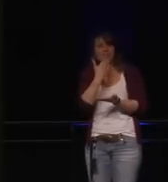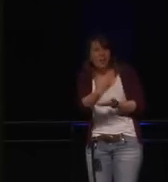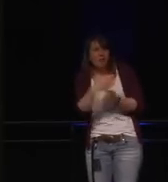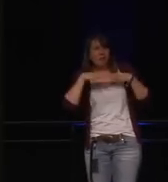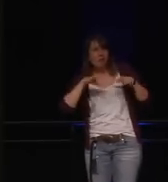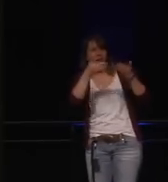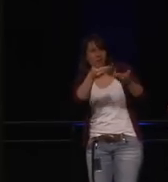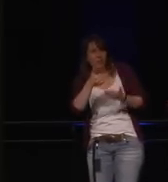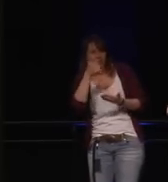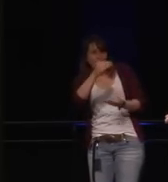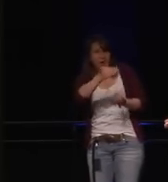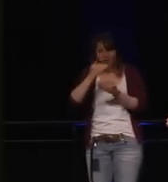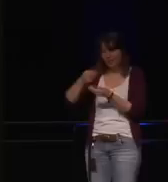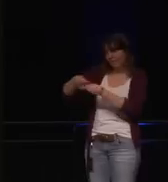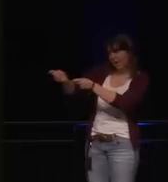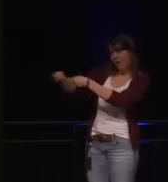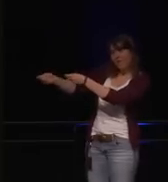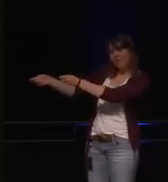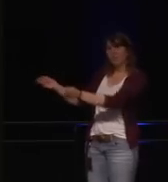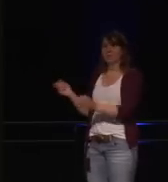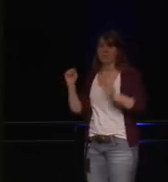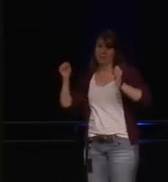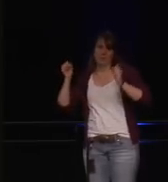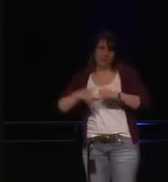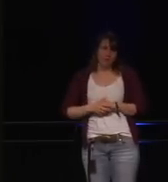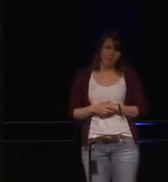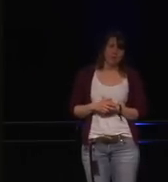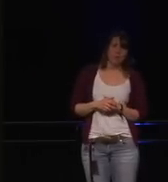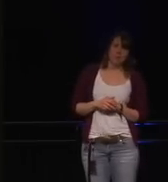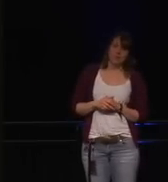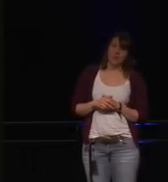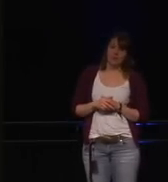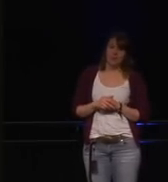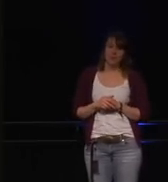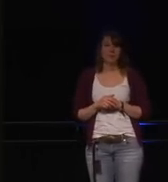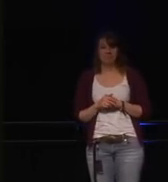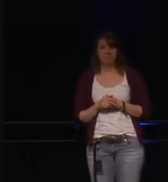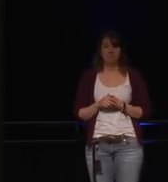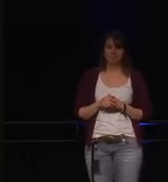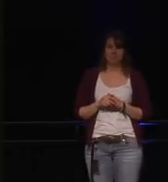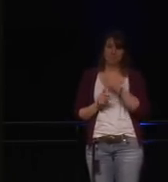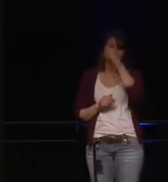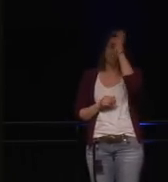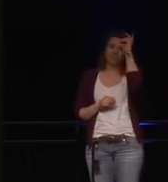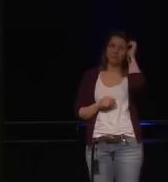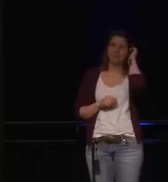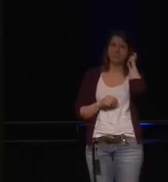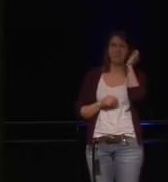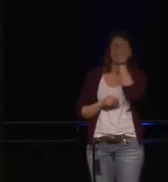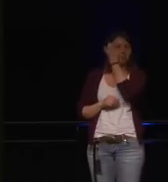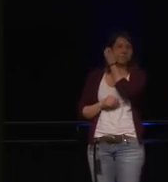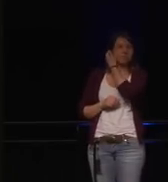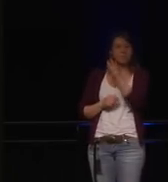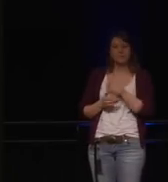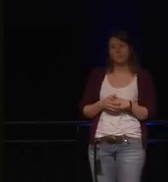Sie können es irgendwann verkaufen oder auf irgendwelche anderen Weisen zu Geld